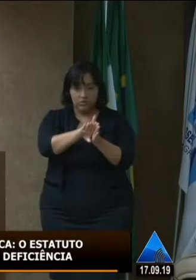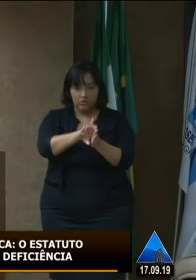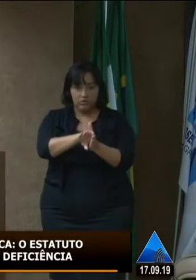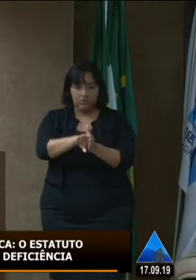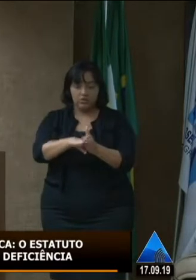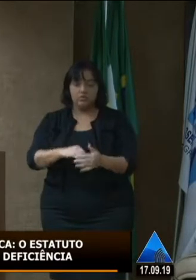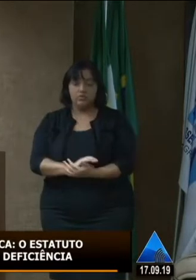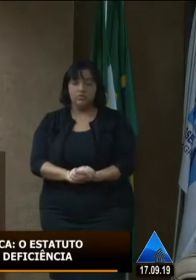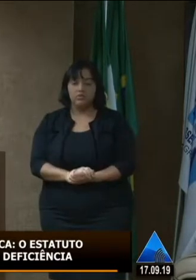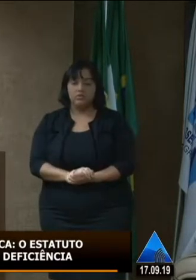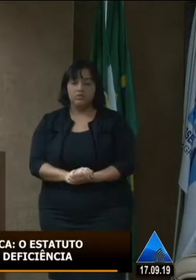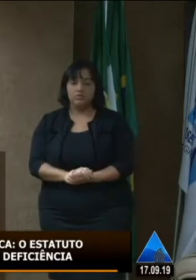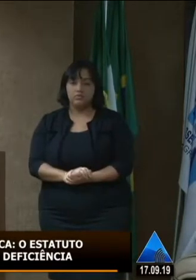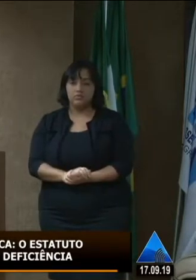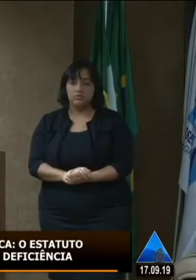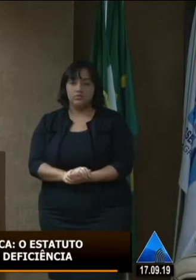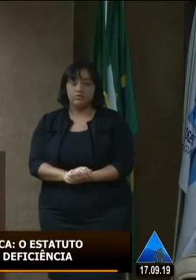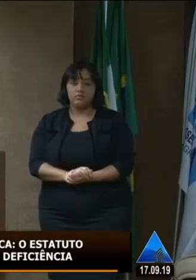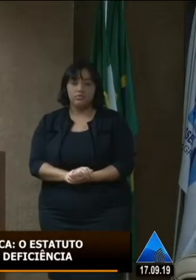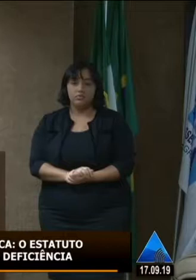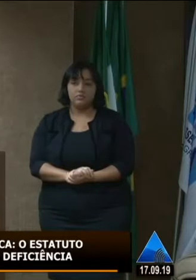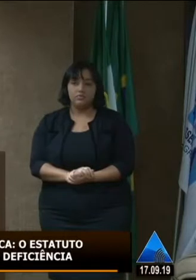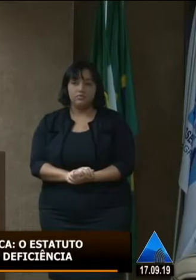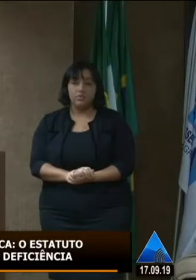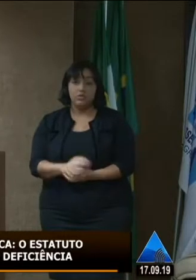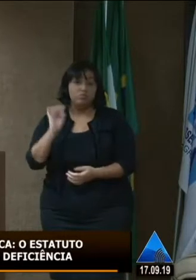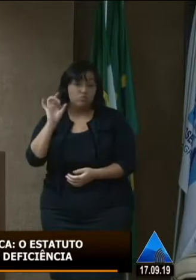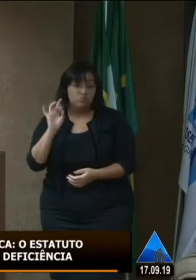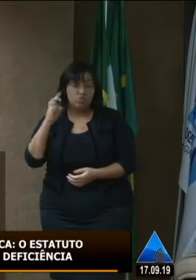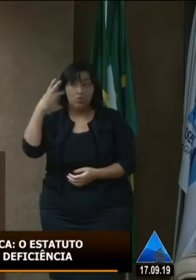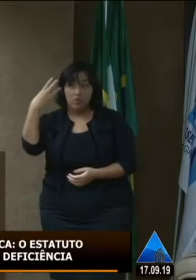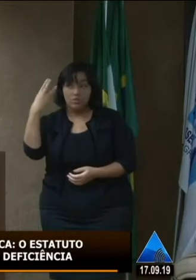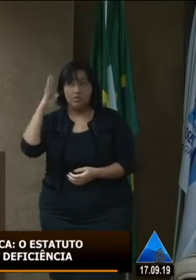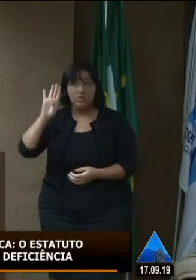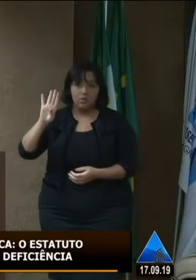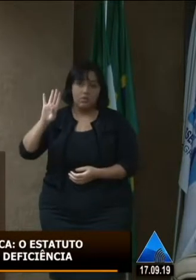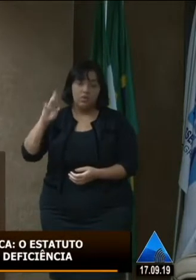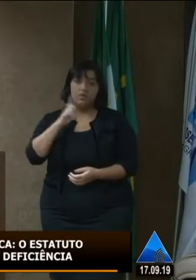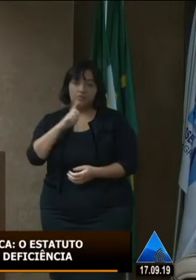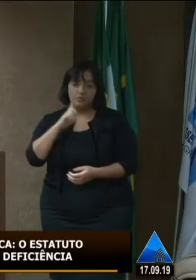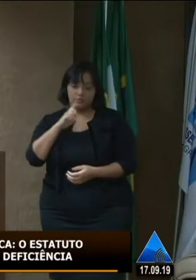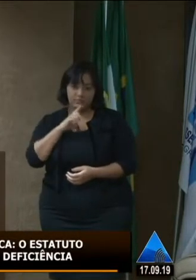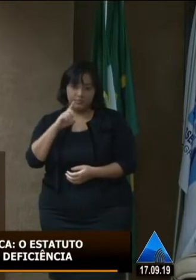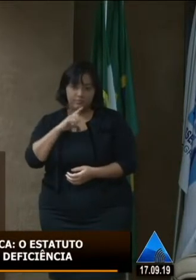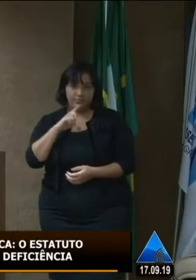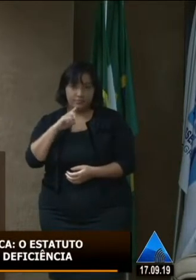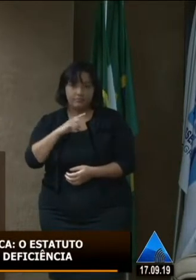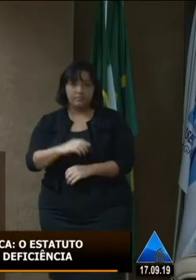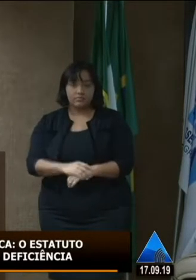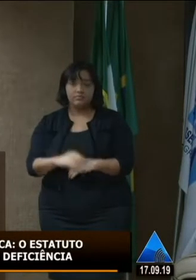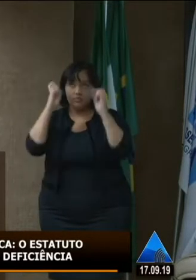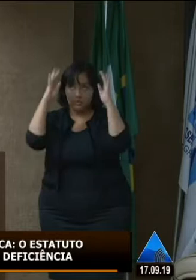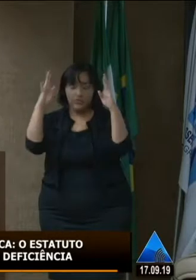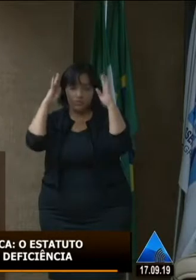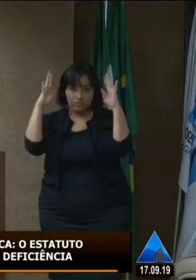acolhimento no mínimo três a quatro estão diagnosticadas são dentro do transtorno do